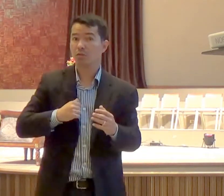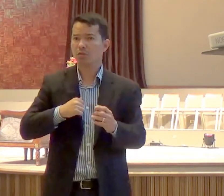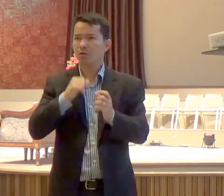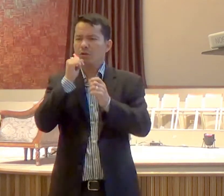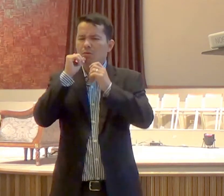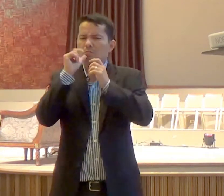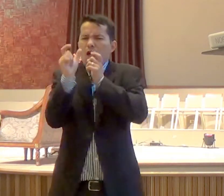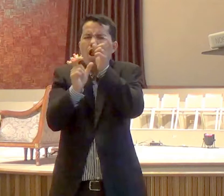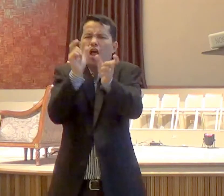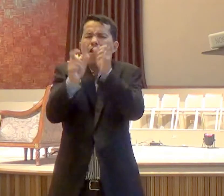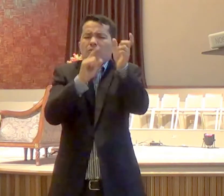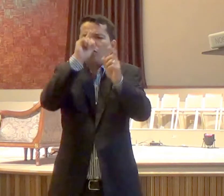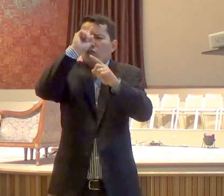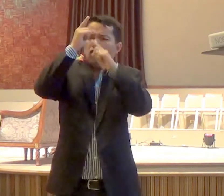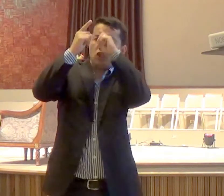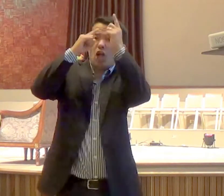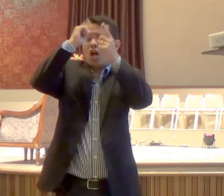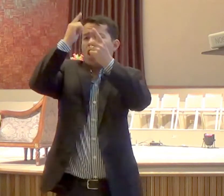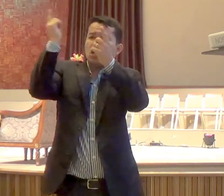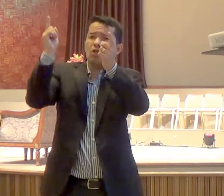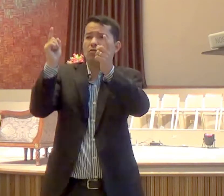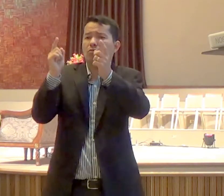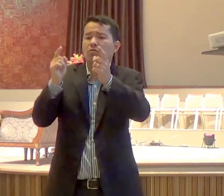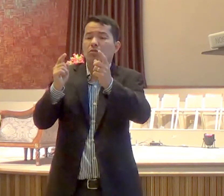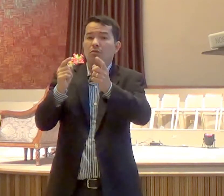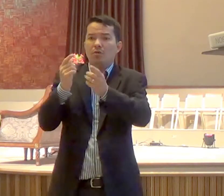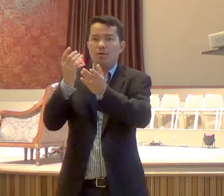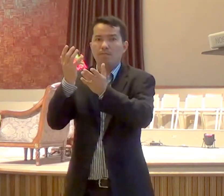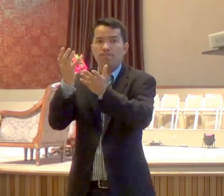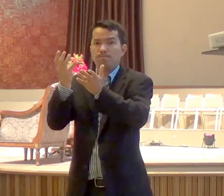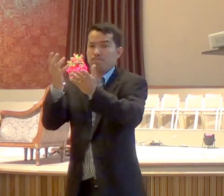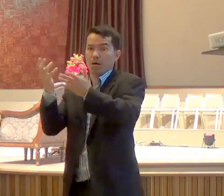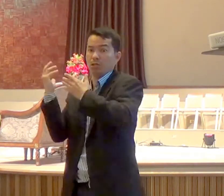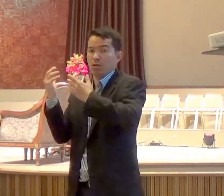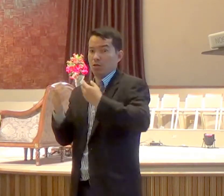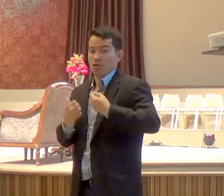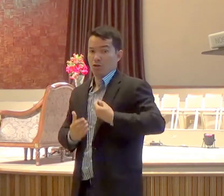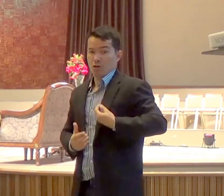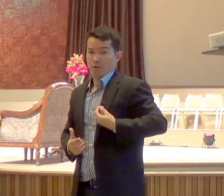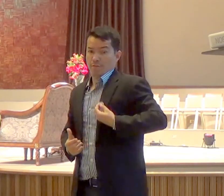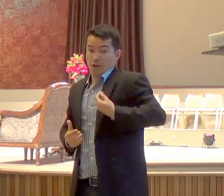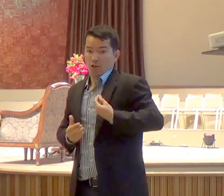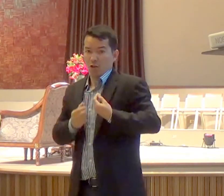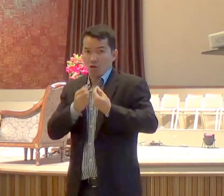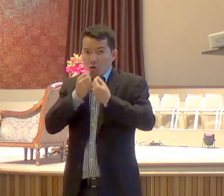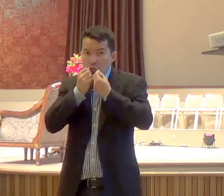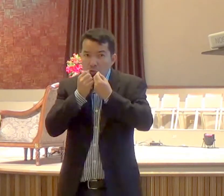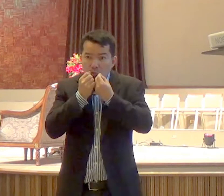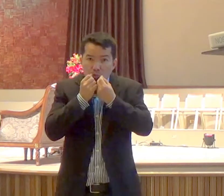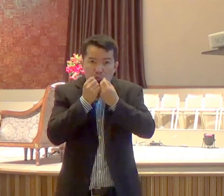pensamentos, antigamente, pregavam-se palavras e obras,